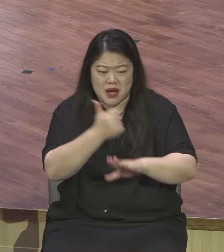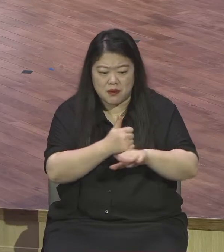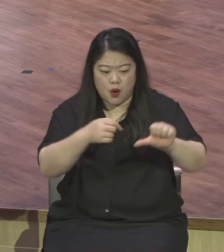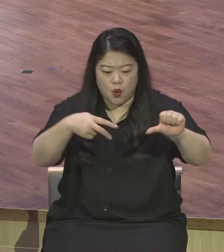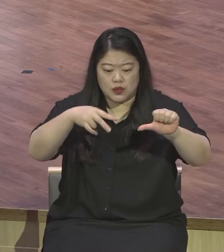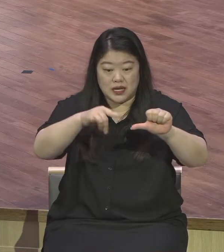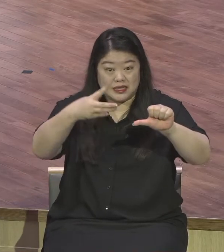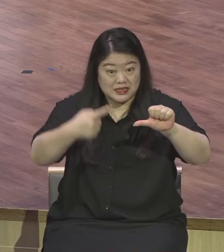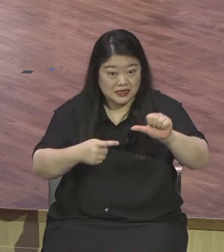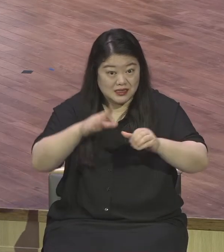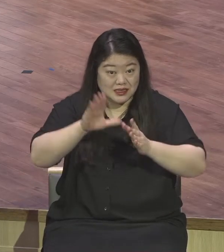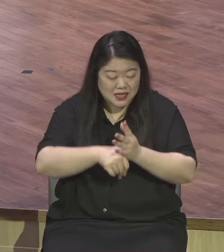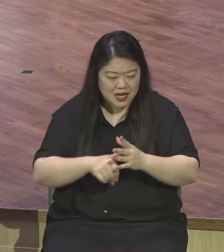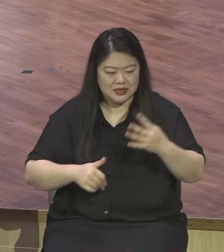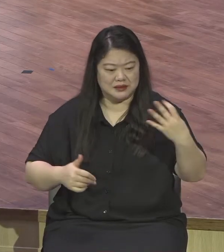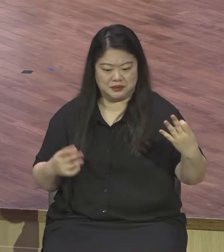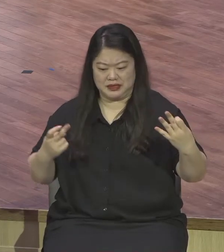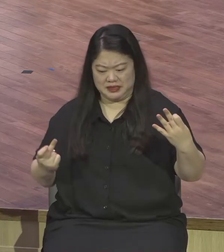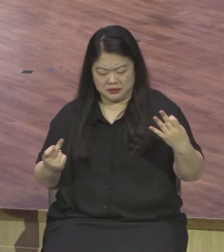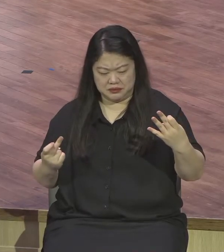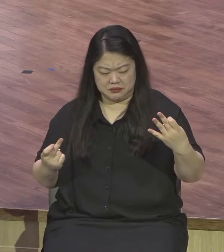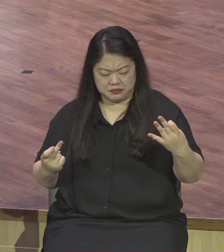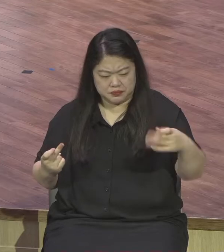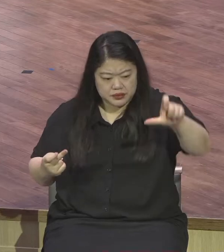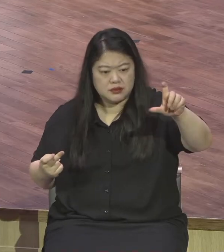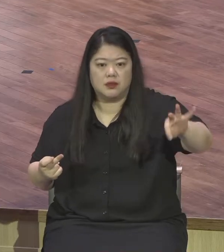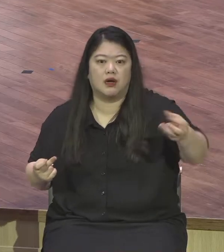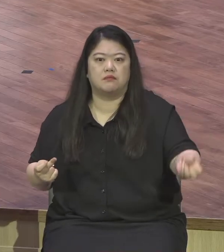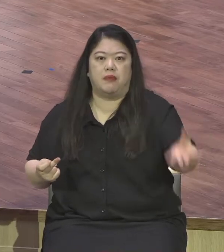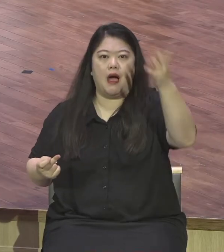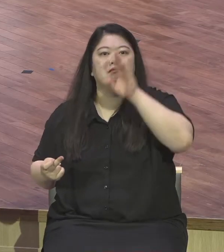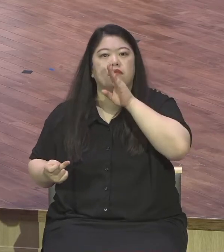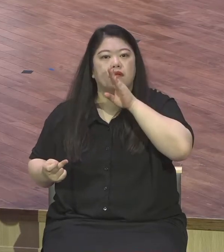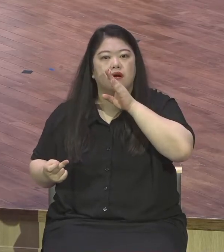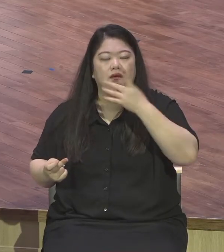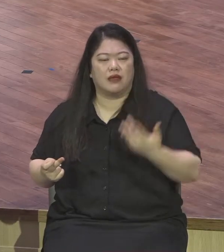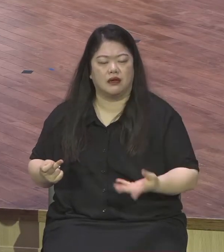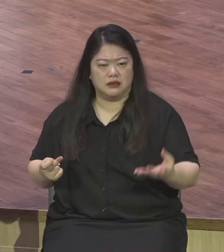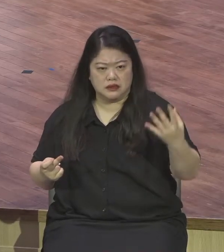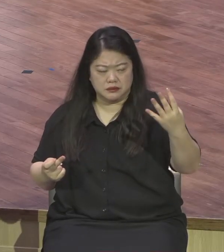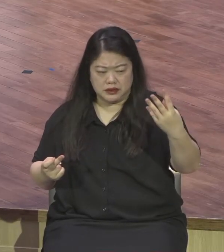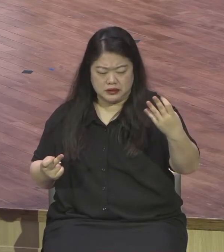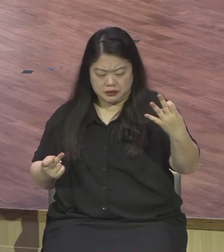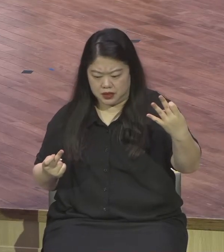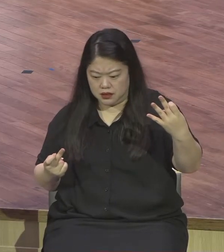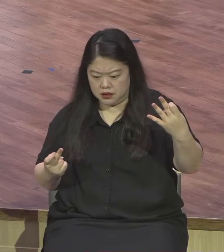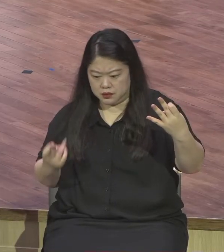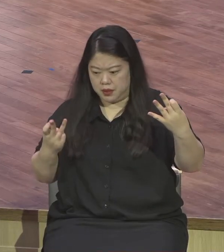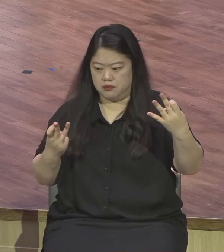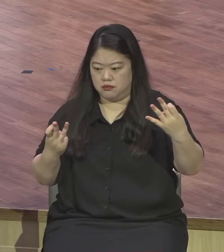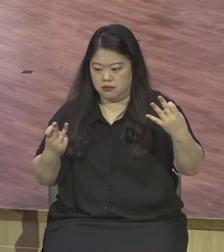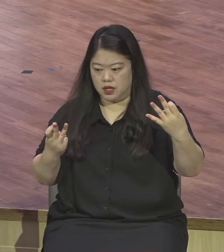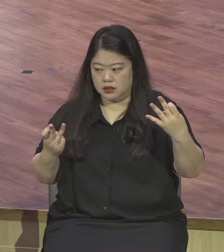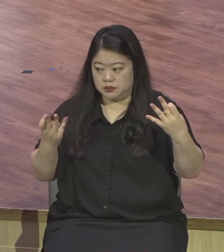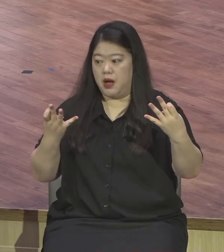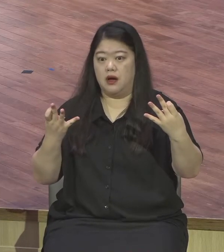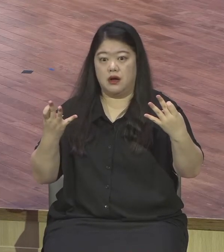기적 역전설이에요. 역전 세계 4위 터키 아니 김연경 선수가